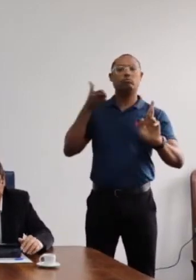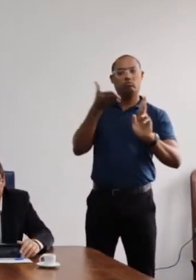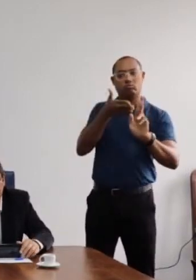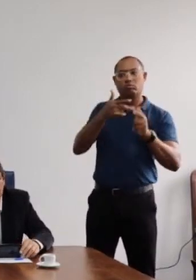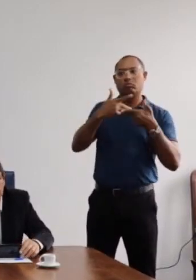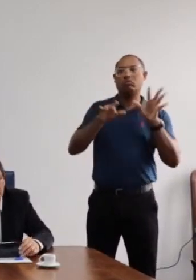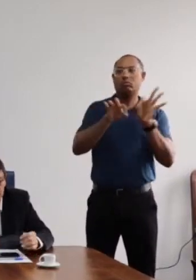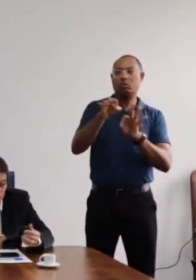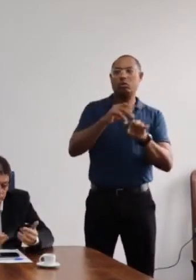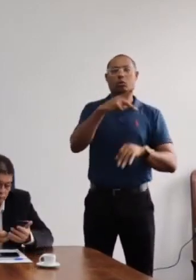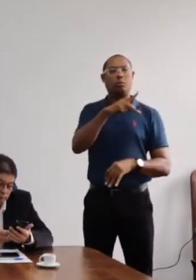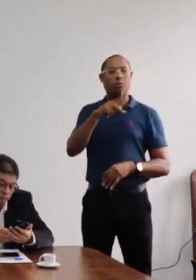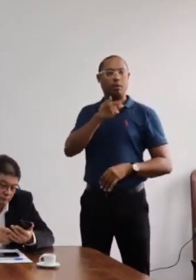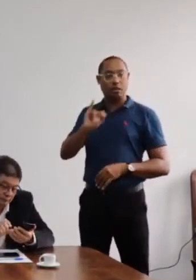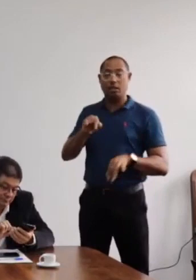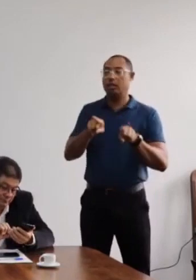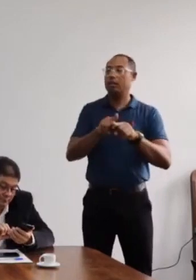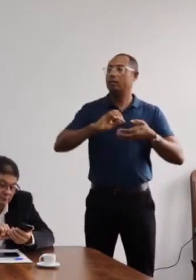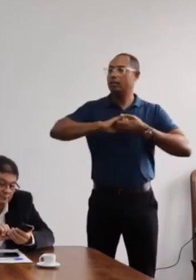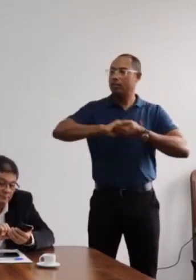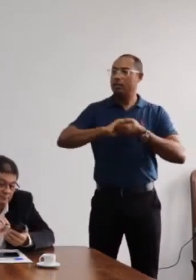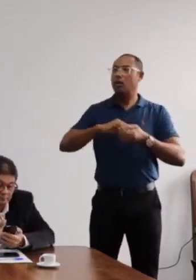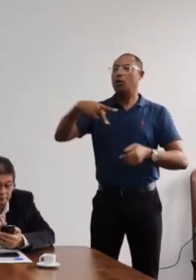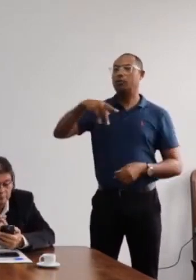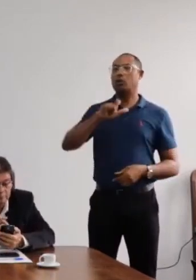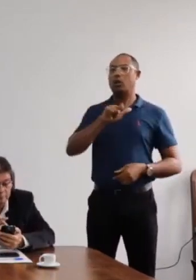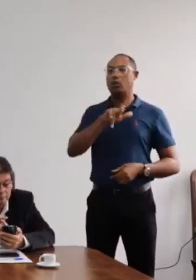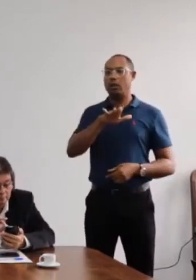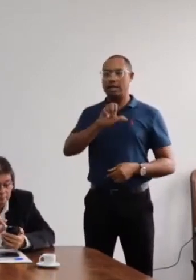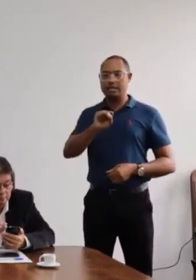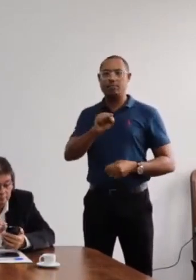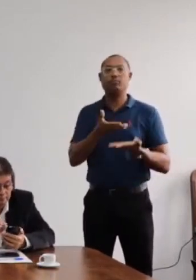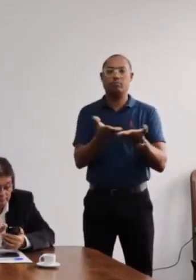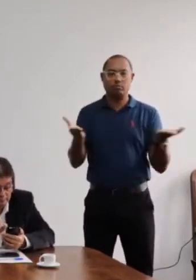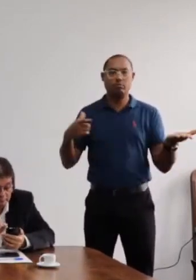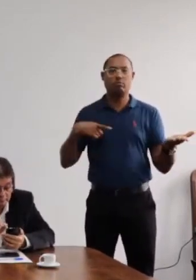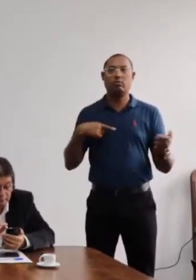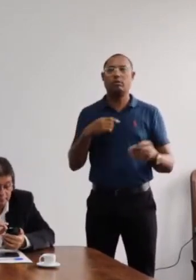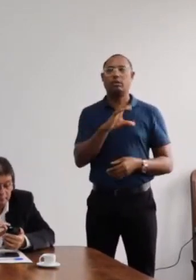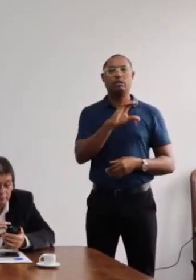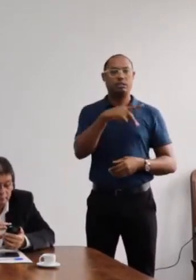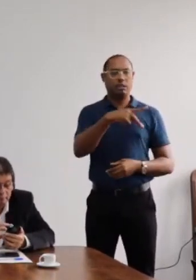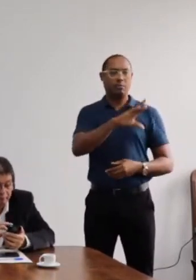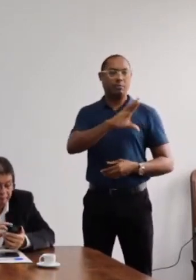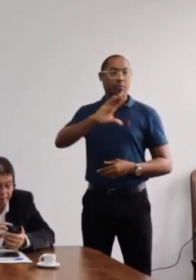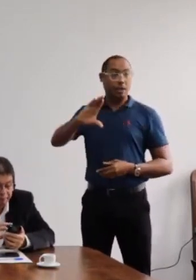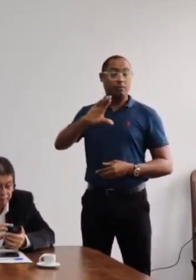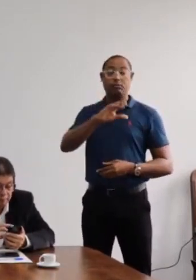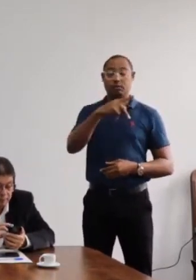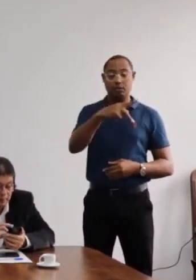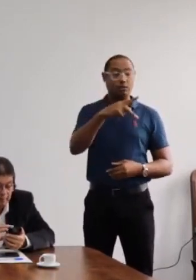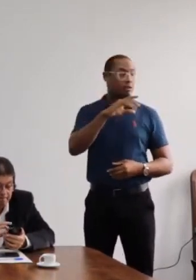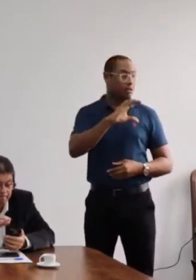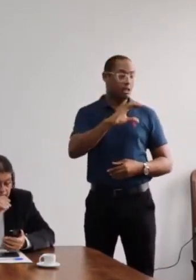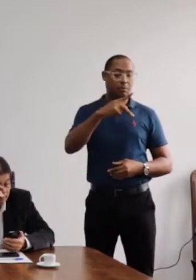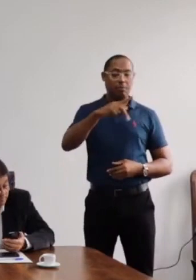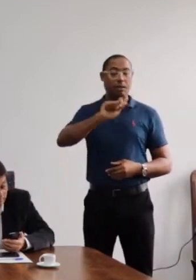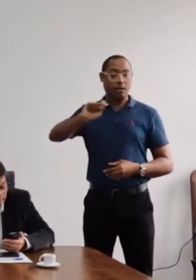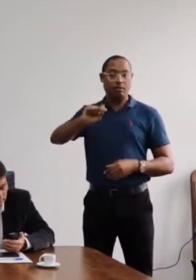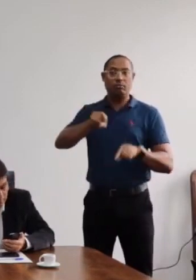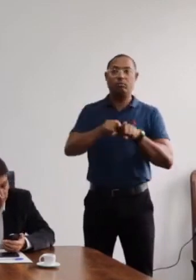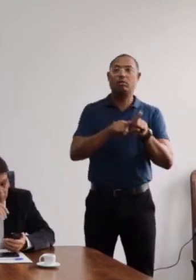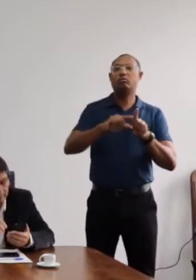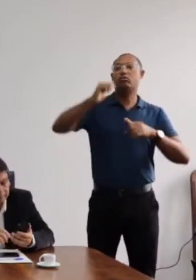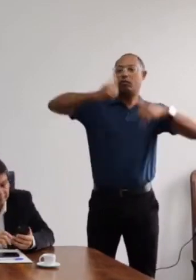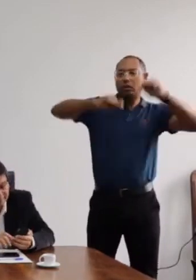à revisão do PDI. E saudar também aqui para senhor Lucas, da CPA, Comissão Própria de Avaliação da